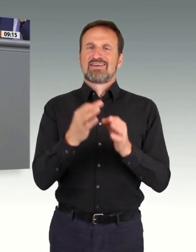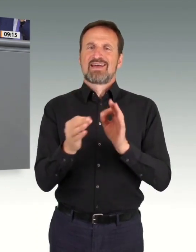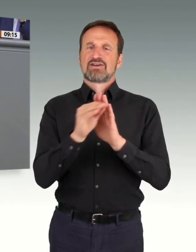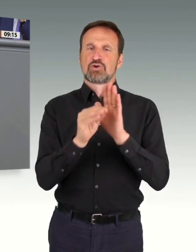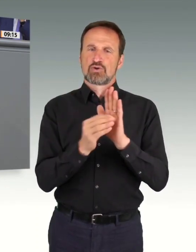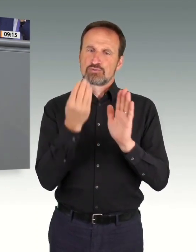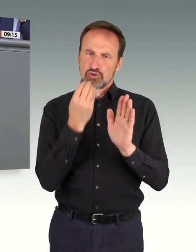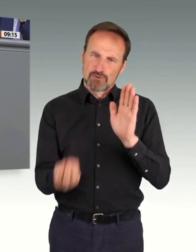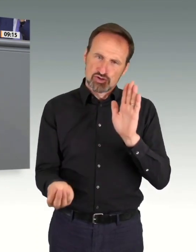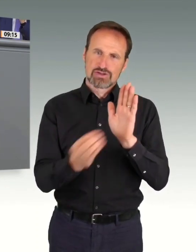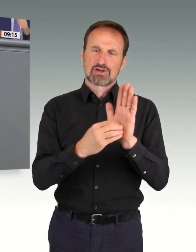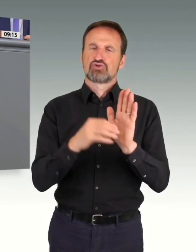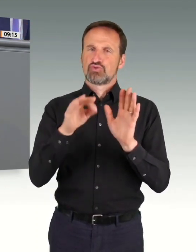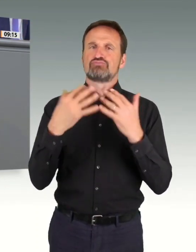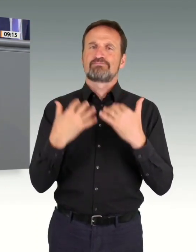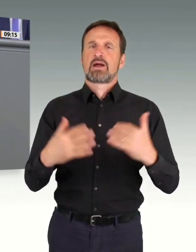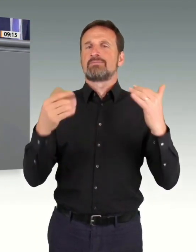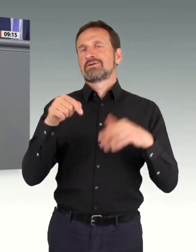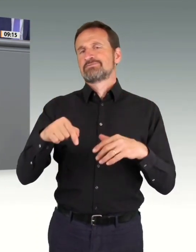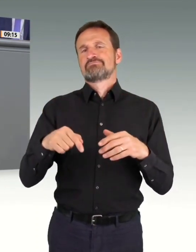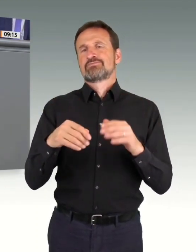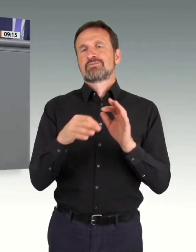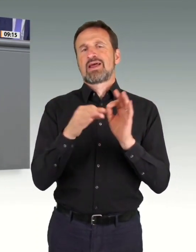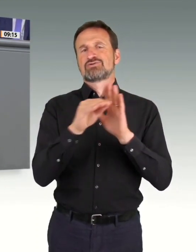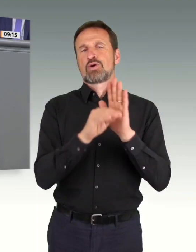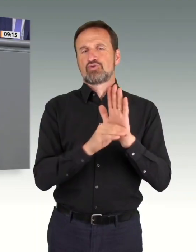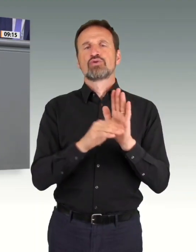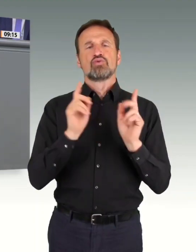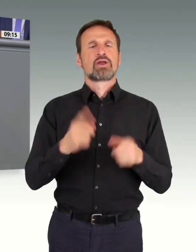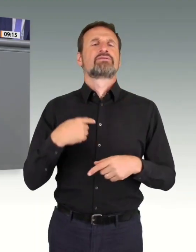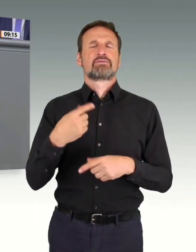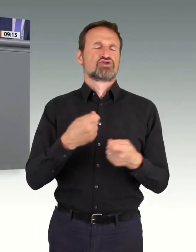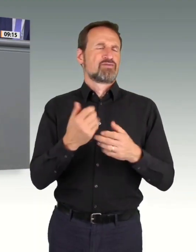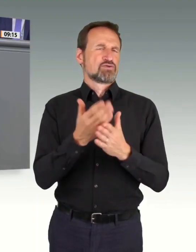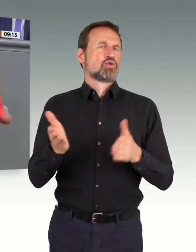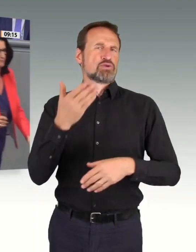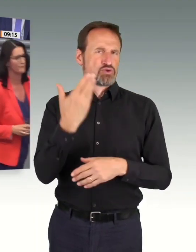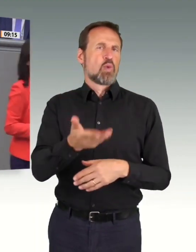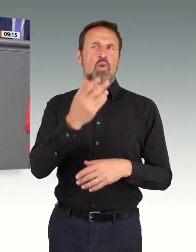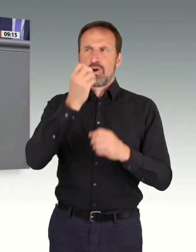sie, wie es unsere Geschäftsordnung vorsieht, ordentlich parlamentarisch beraten können. Ganz herzlichen Dank.